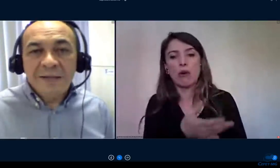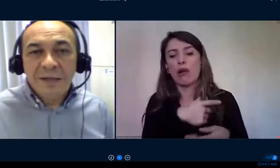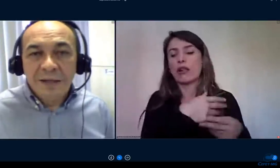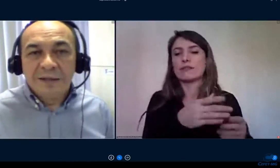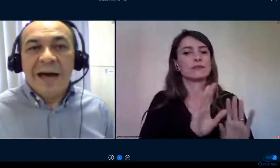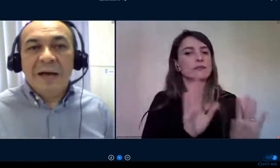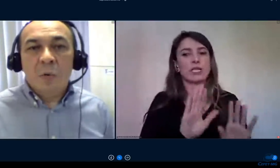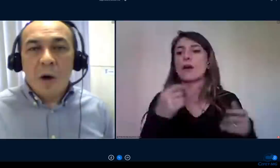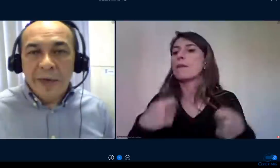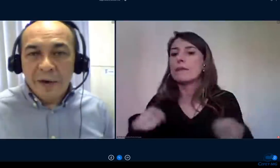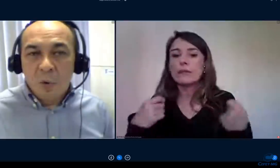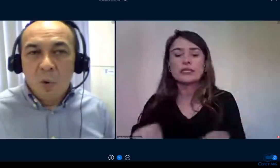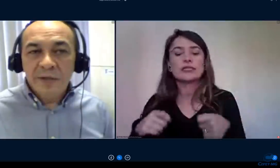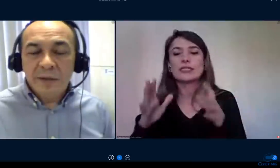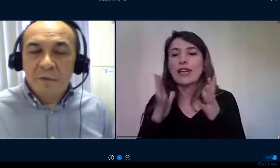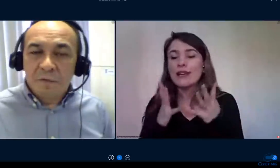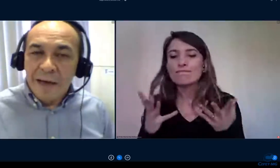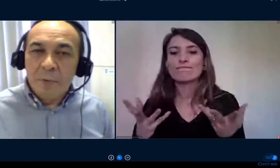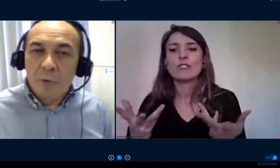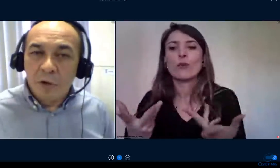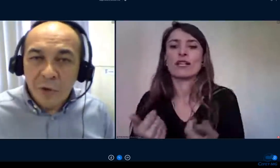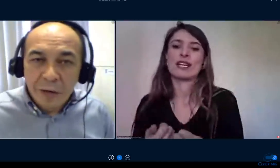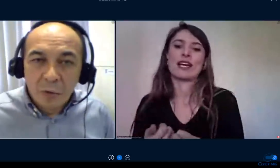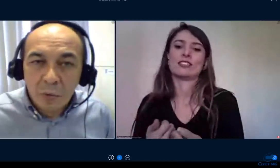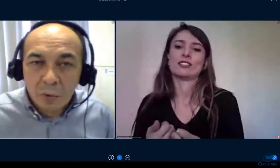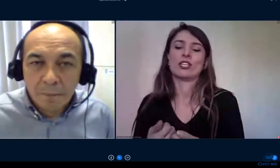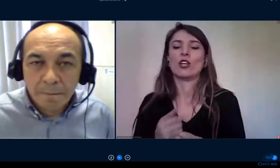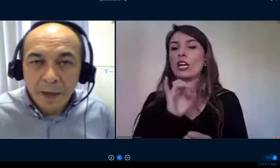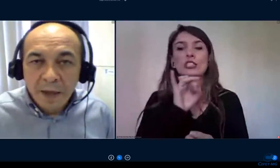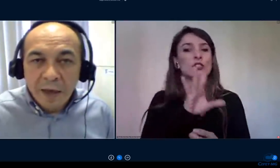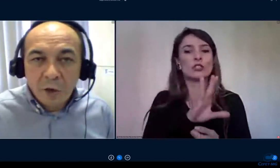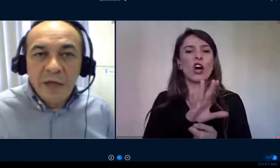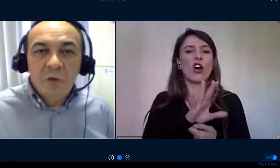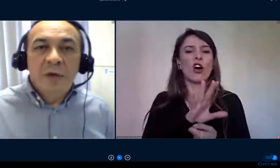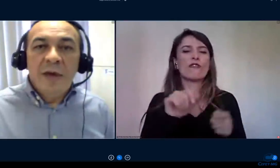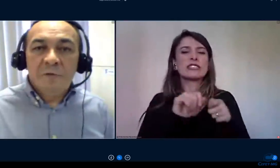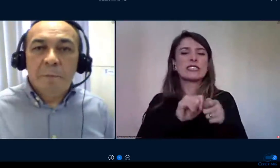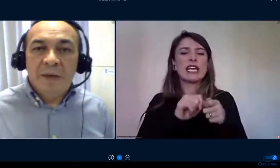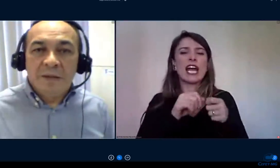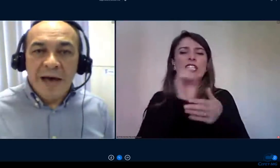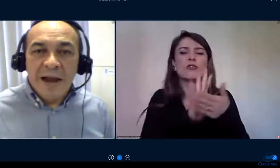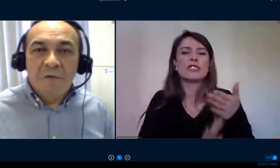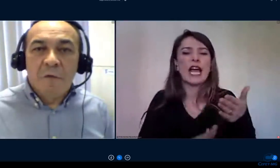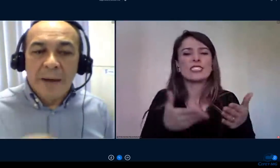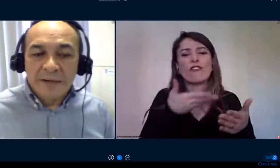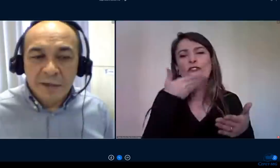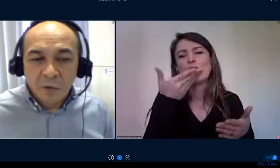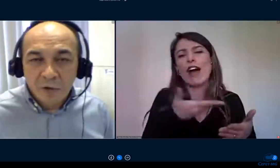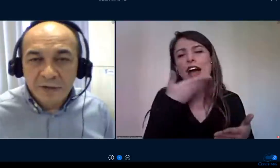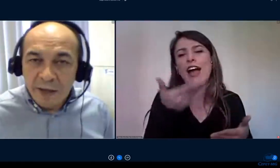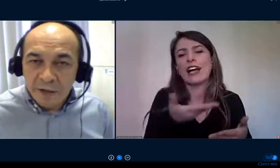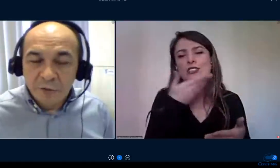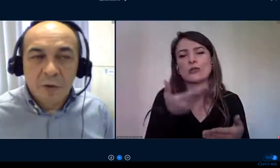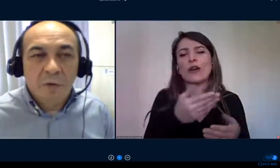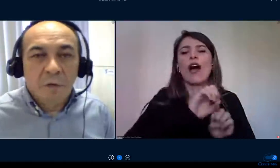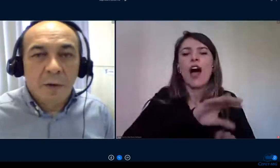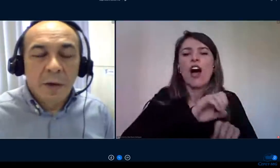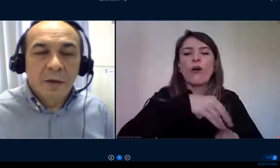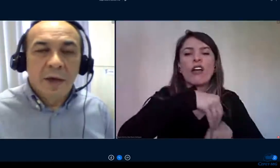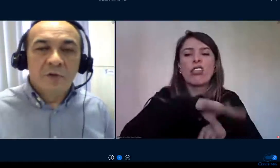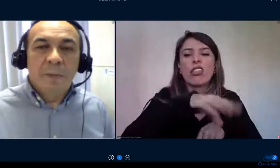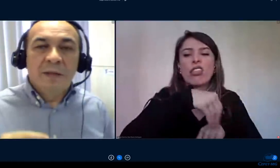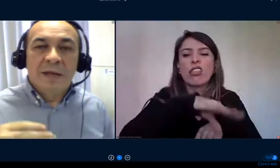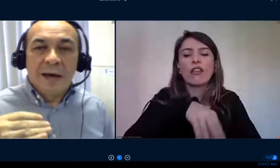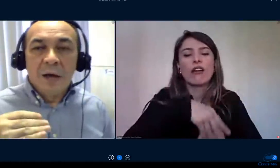é facilitar qualquer coisa que vai para o nosso aluno eu tenho que respeitar a formação docente eu tenho que